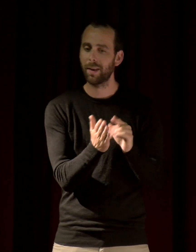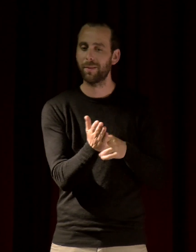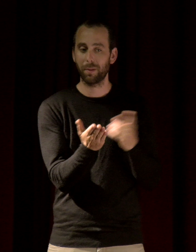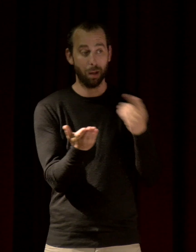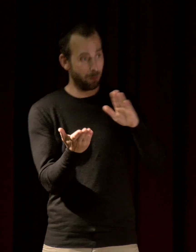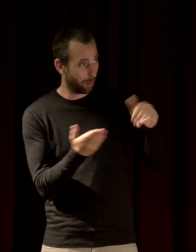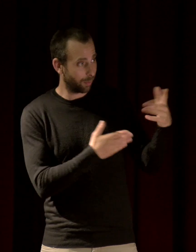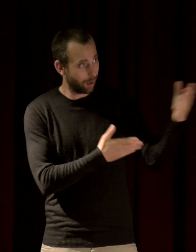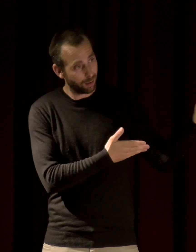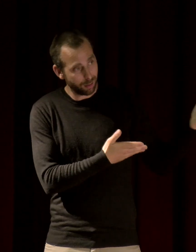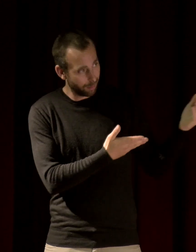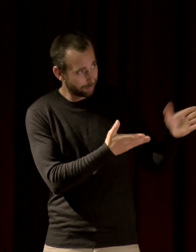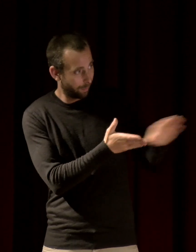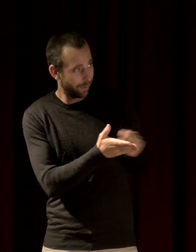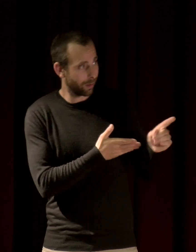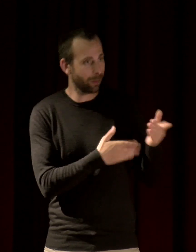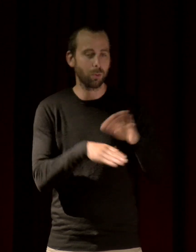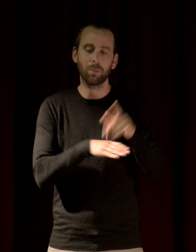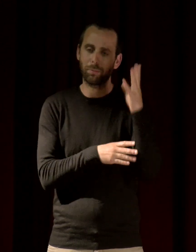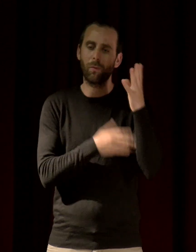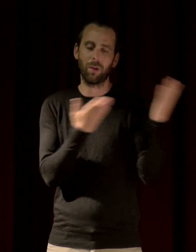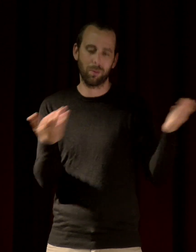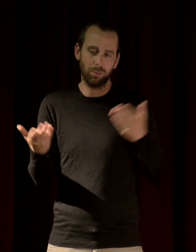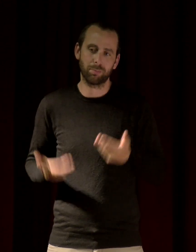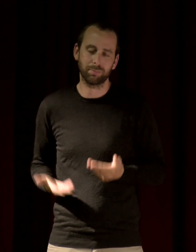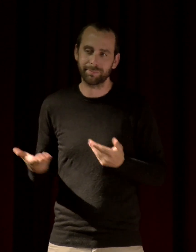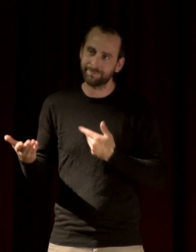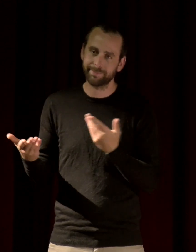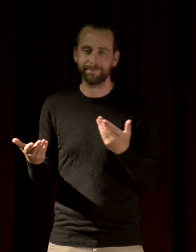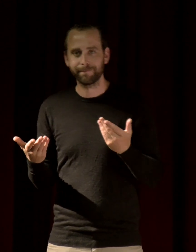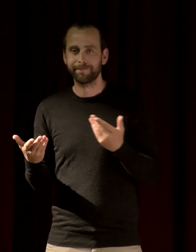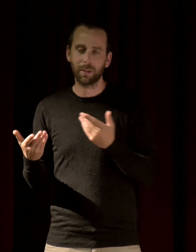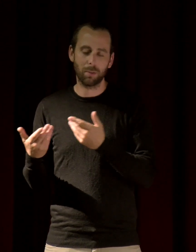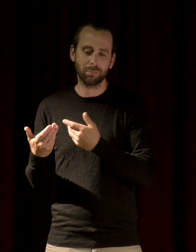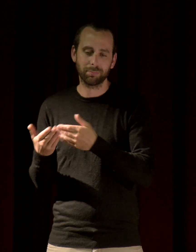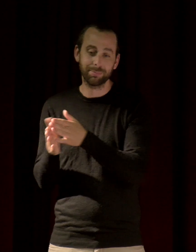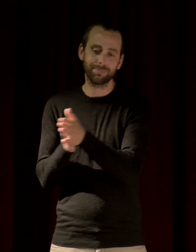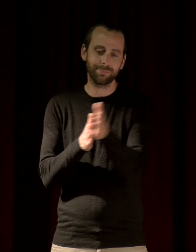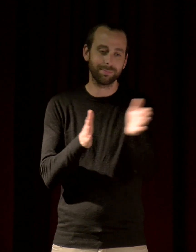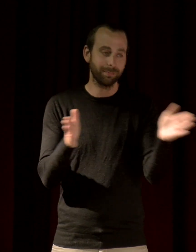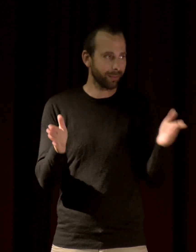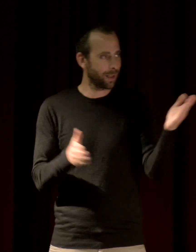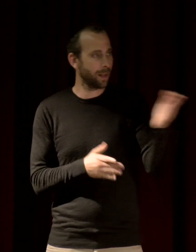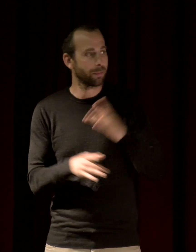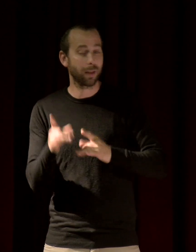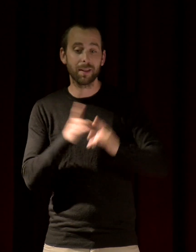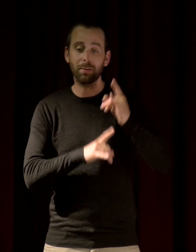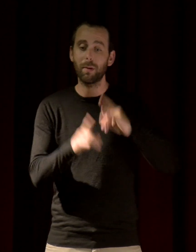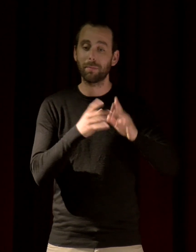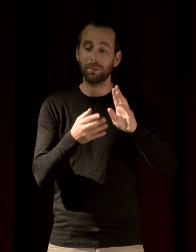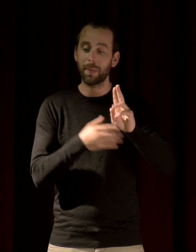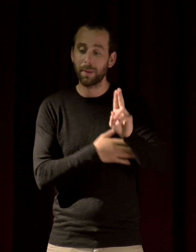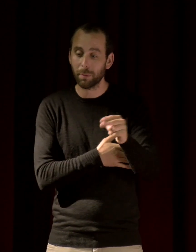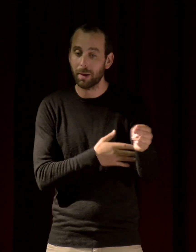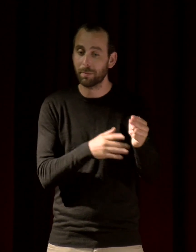si le propos de votre conférence débordera le cadre de ce livre.'est Histoire naturelle du silence. C'est un livre vraiment